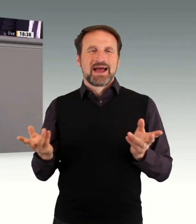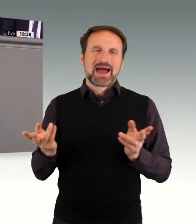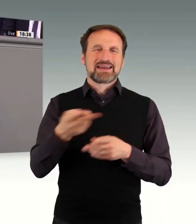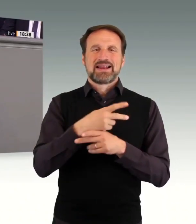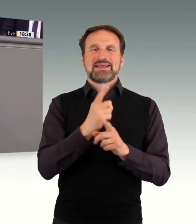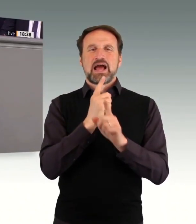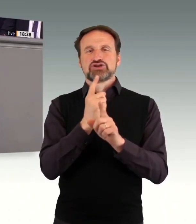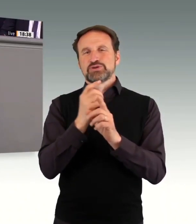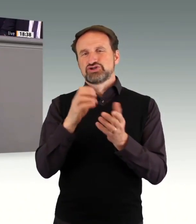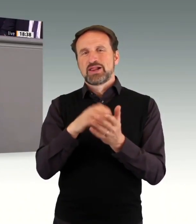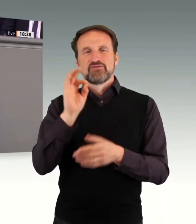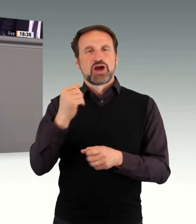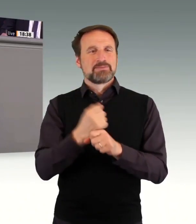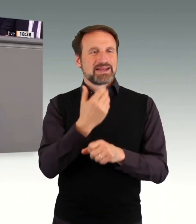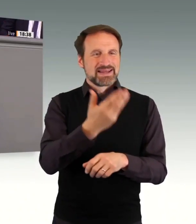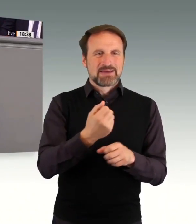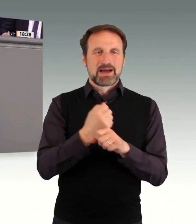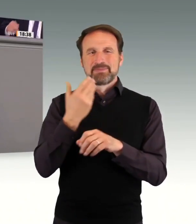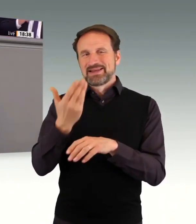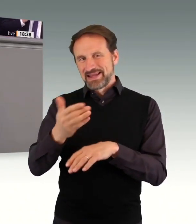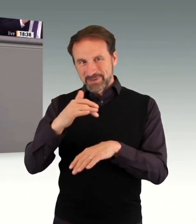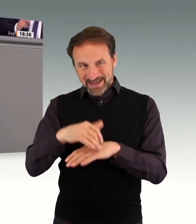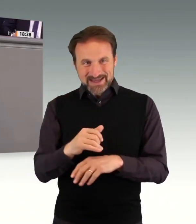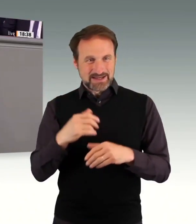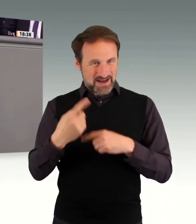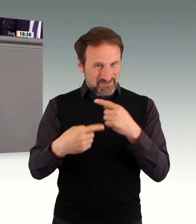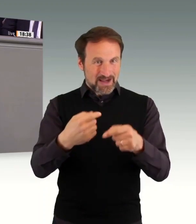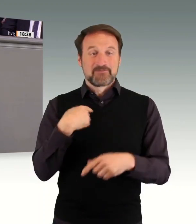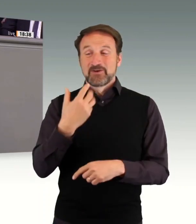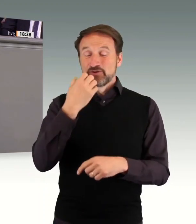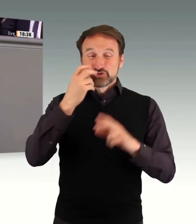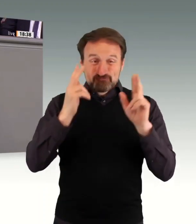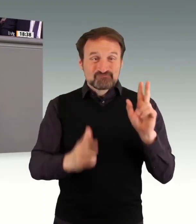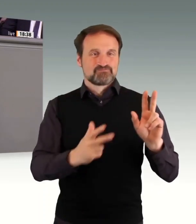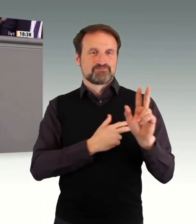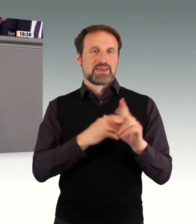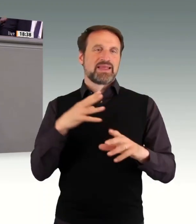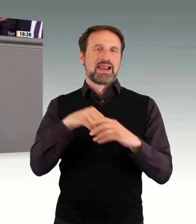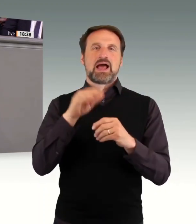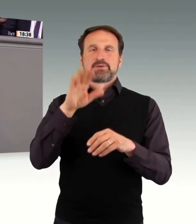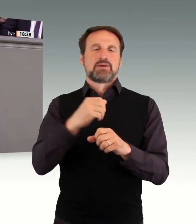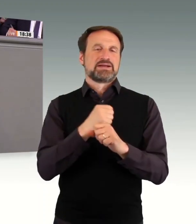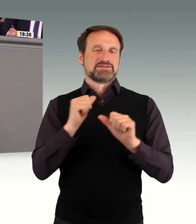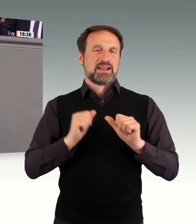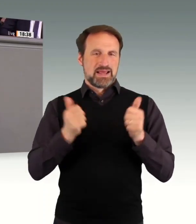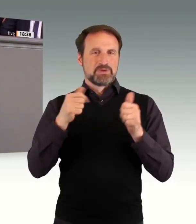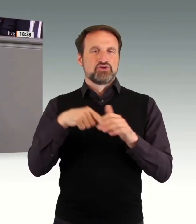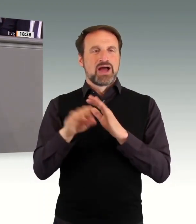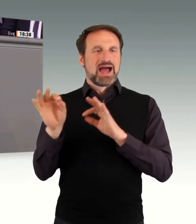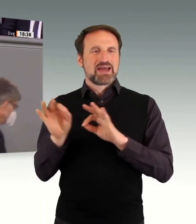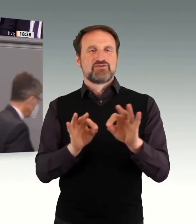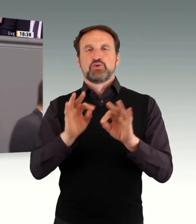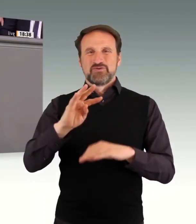durch die Einführung der vierten Stufe der Ausgleichsabgabe schaffen und diese Mittel zur Unterstützung und Förderung der